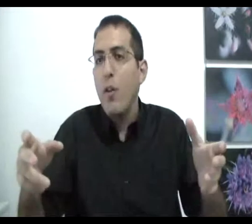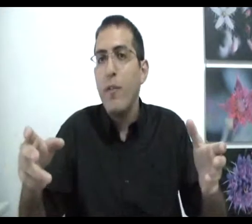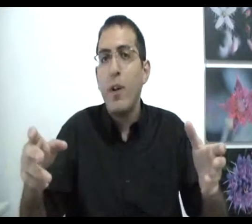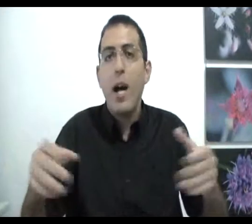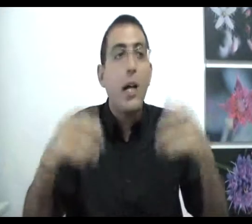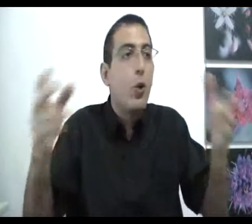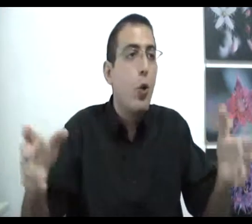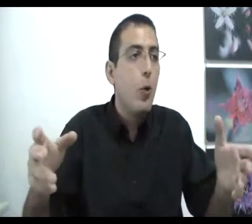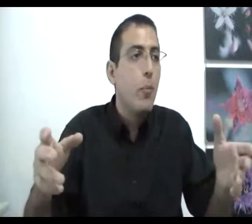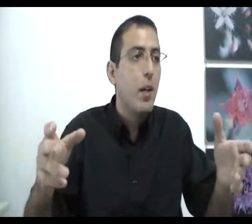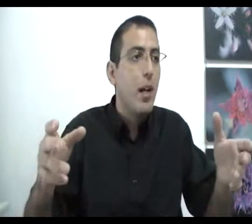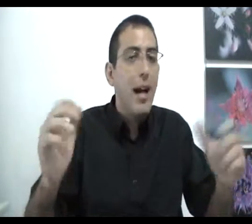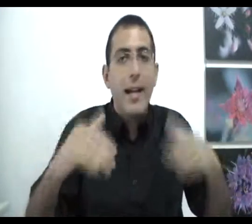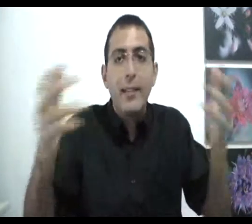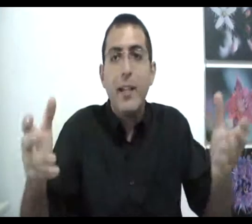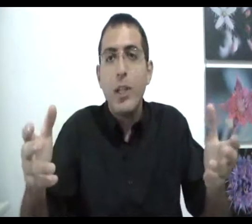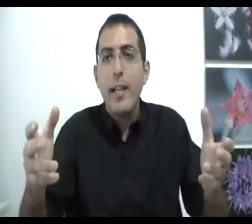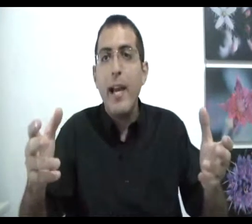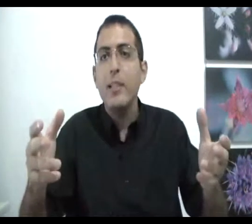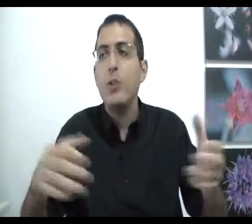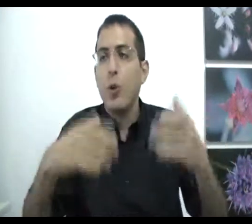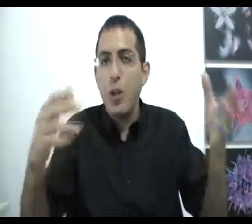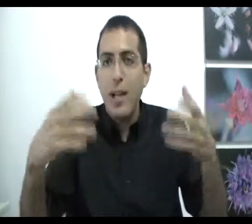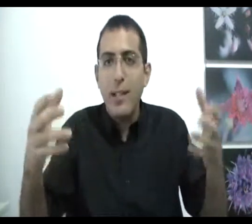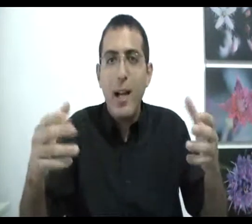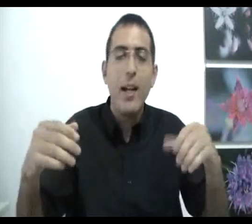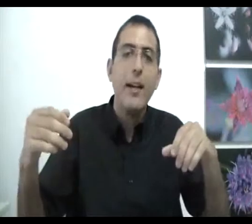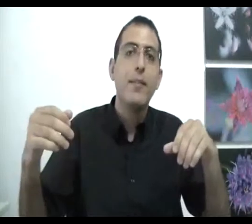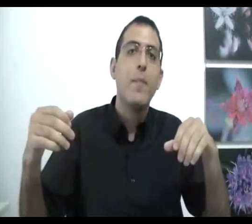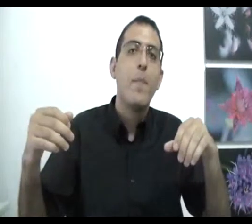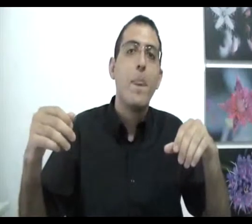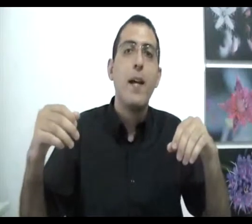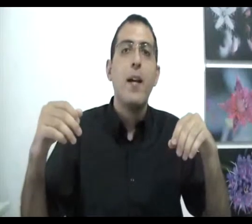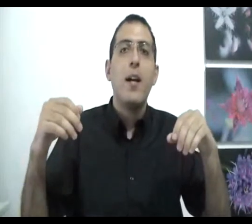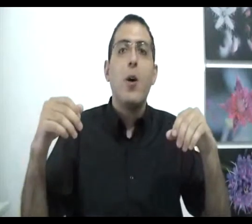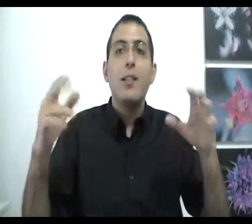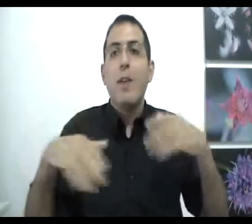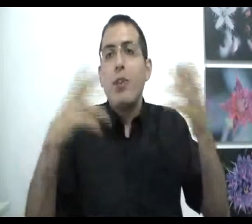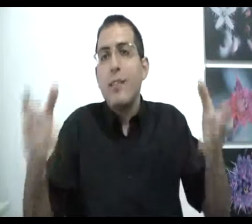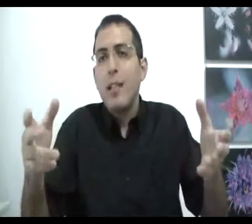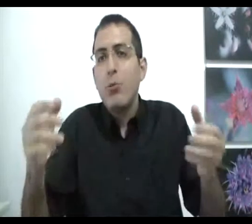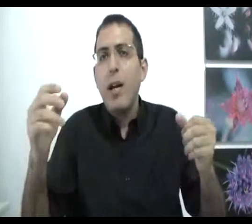האנסוף, הכלום ההיעדר של היש או כל הגדרה אחרת או הדבר שחסר תשורה